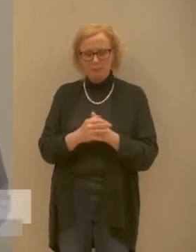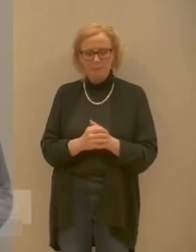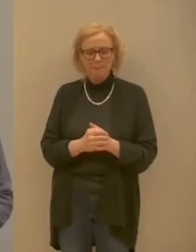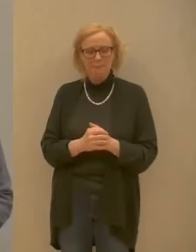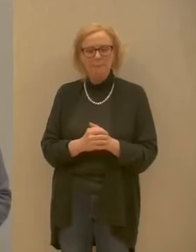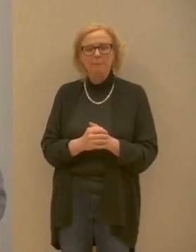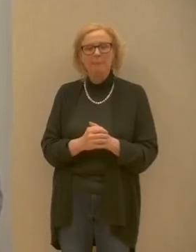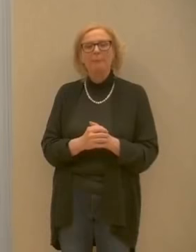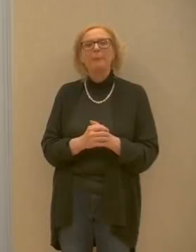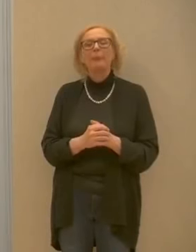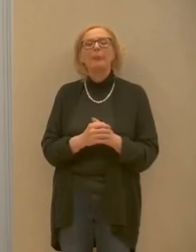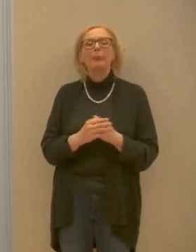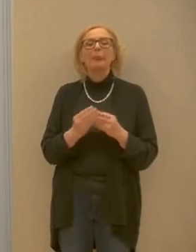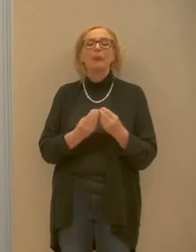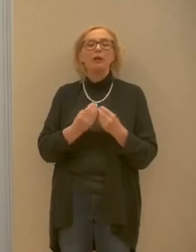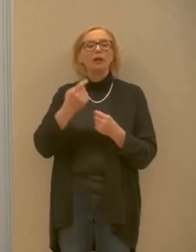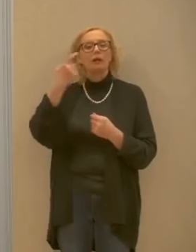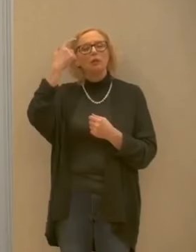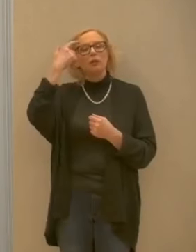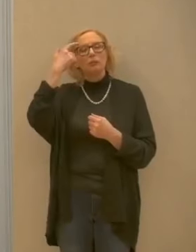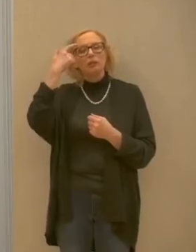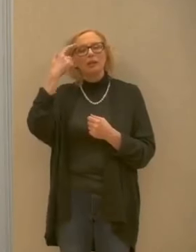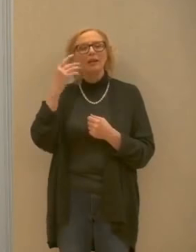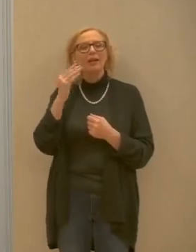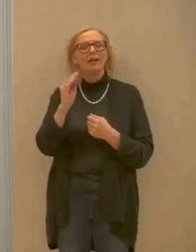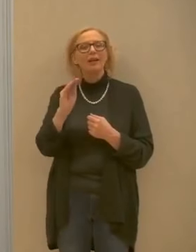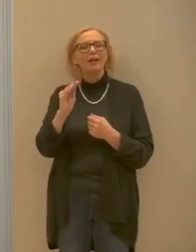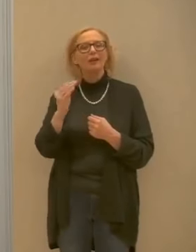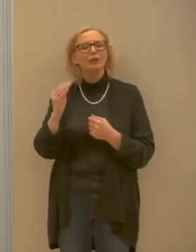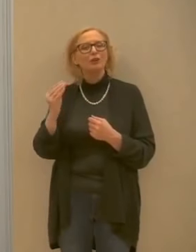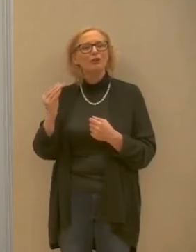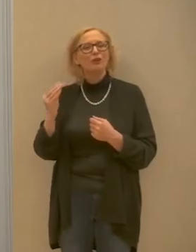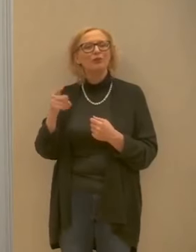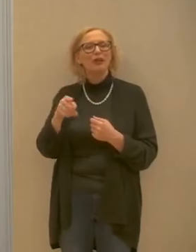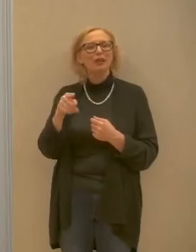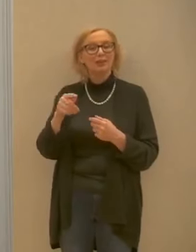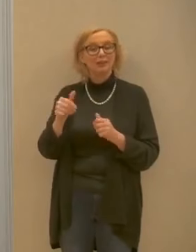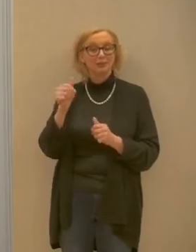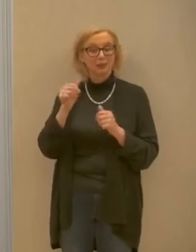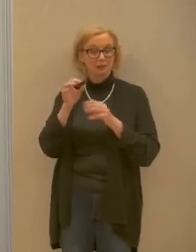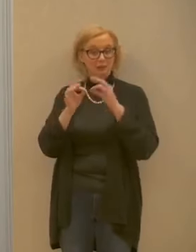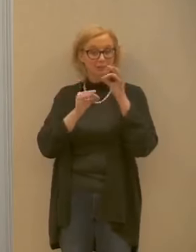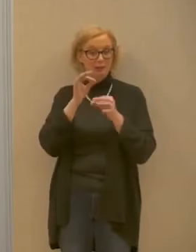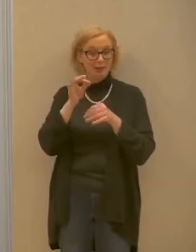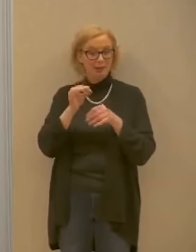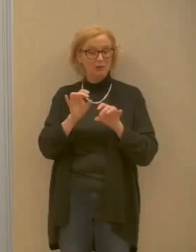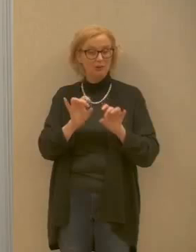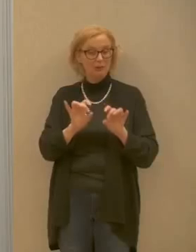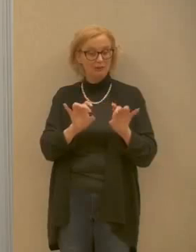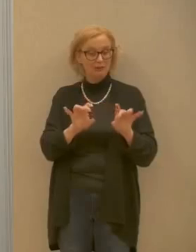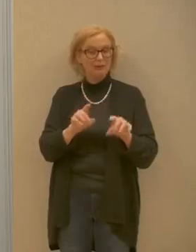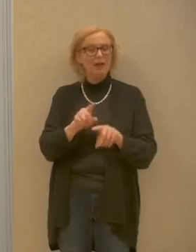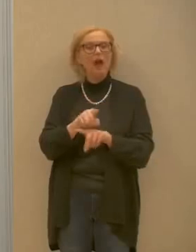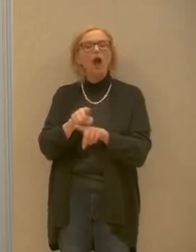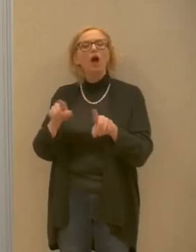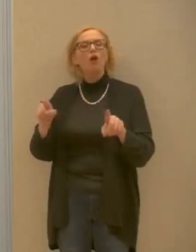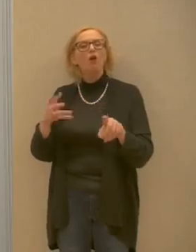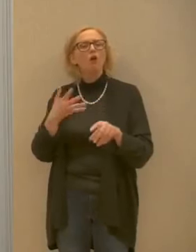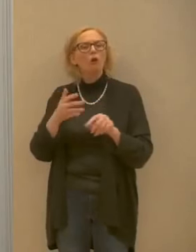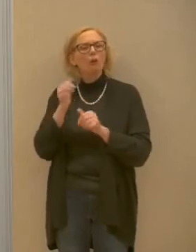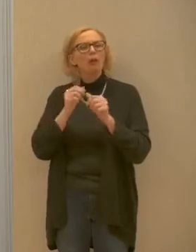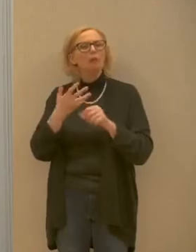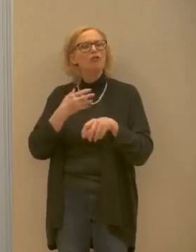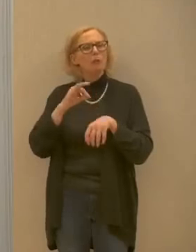chiedono anche di sapere qualcosa di più sui giovani di cui abbiamo dato notizia poco fa spiegare se avevano delle patologie